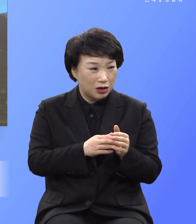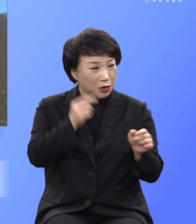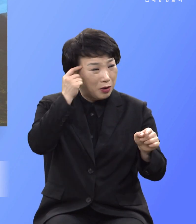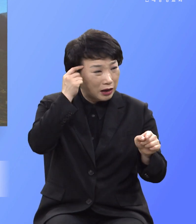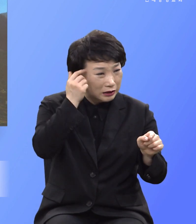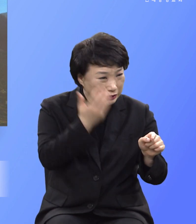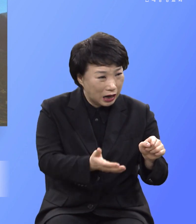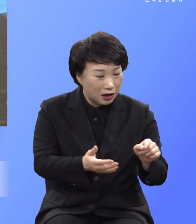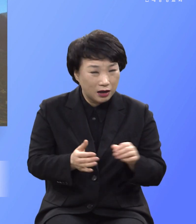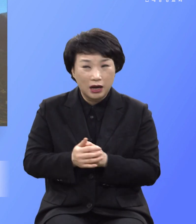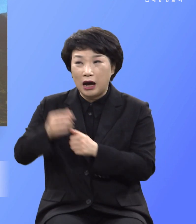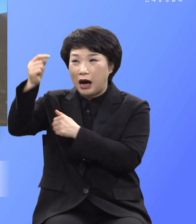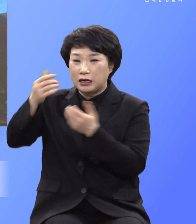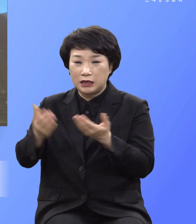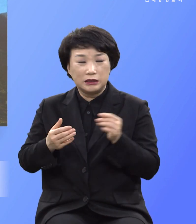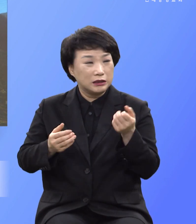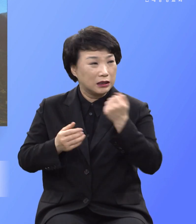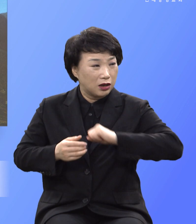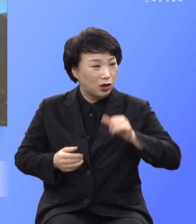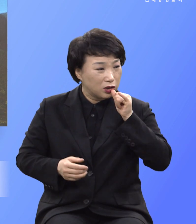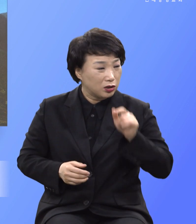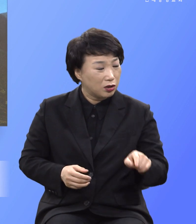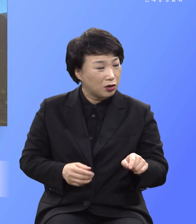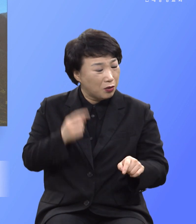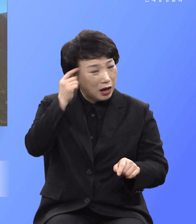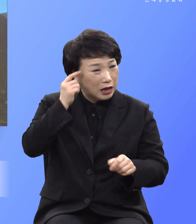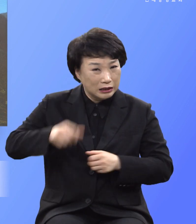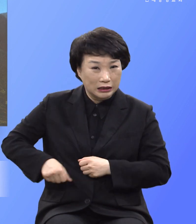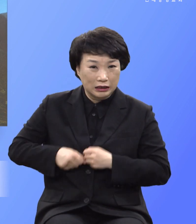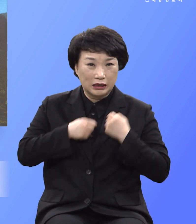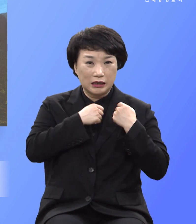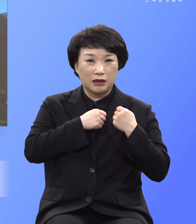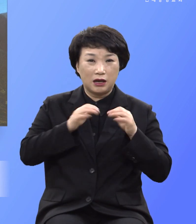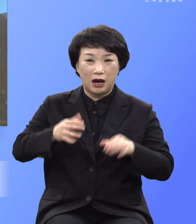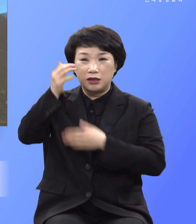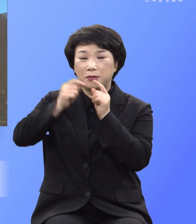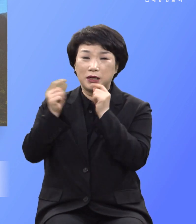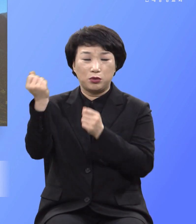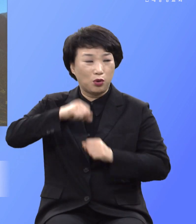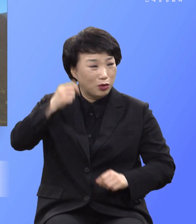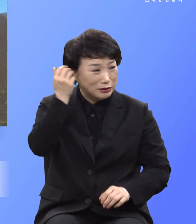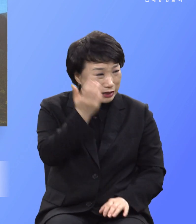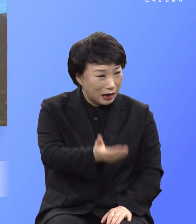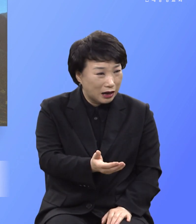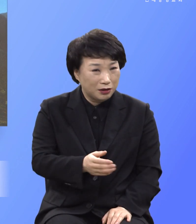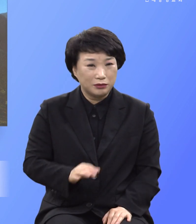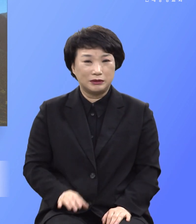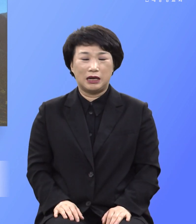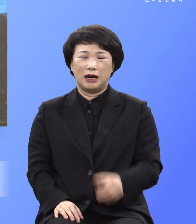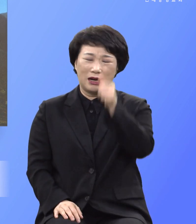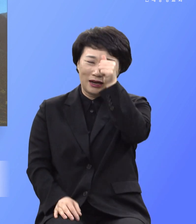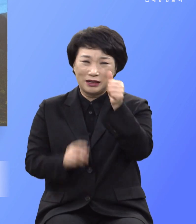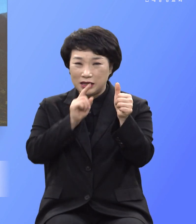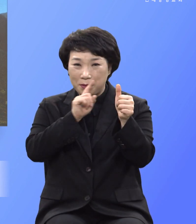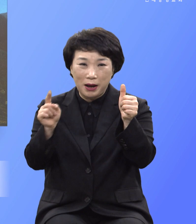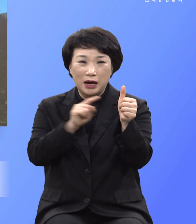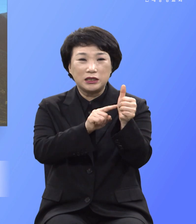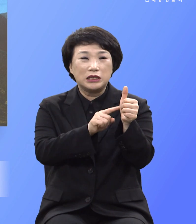하라는 일은 왜 하지 않고 나태국 기울러 그 말씀을 고역했더냐 아담아 네가 어디에 있느냐